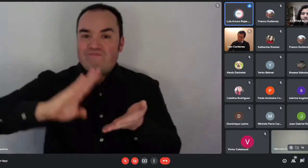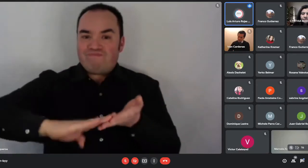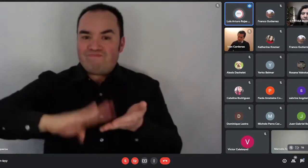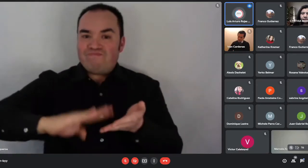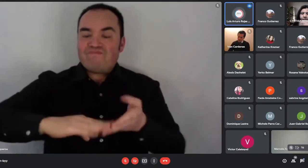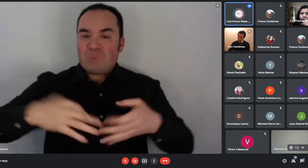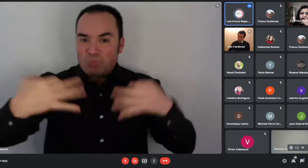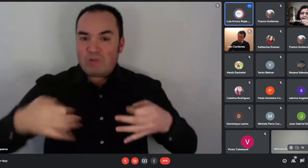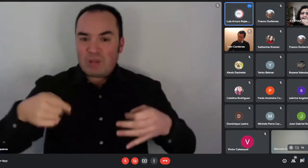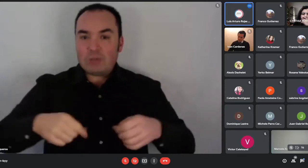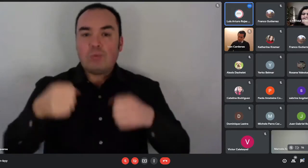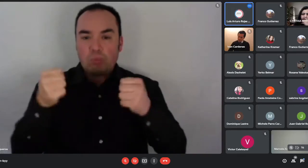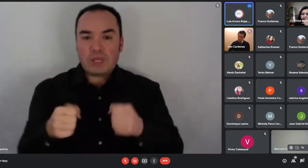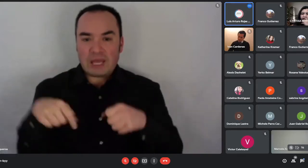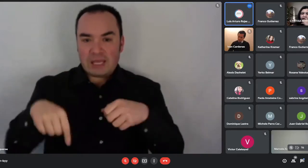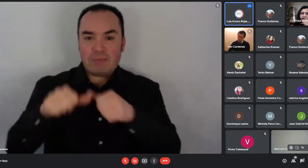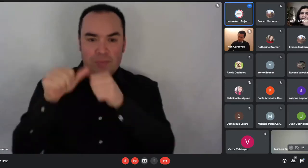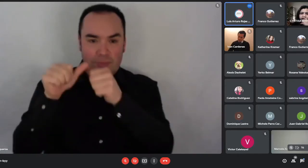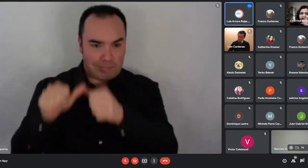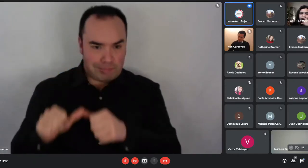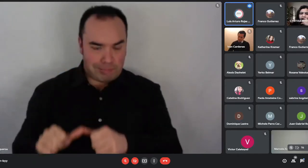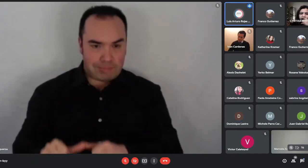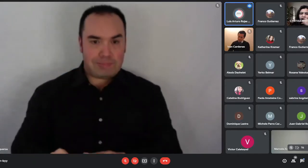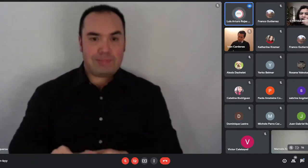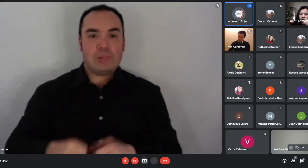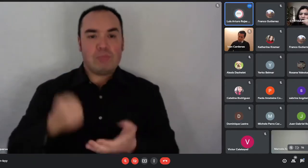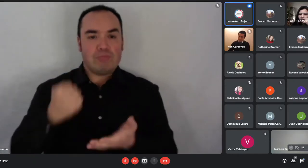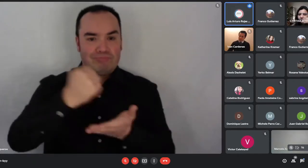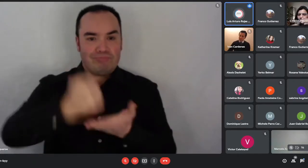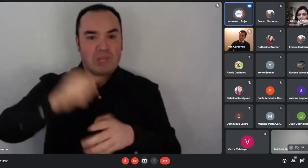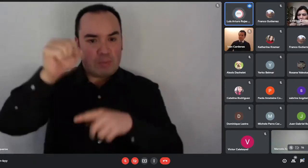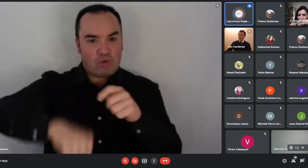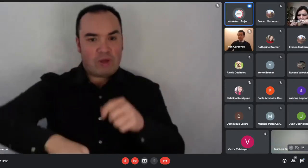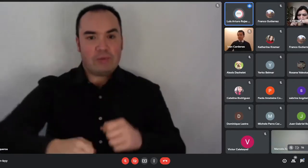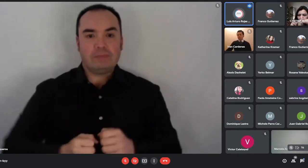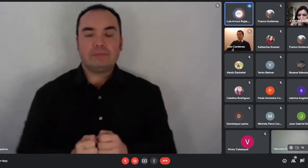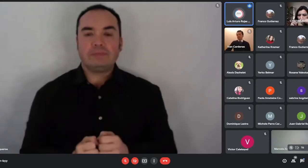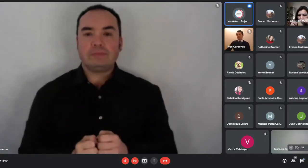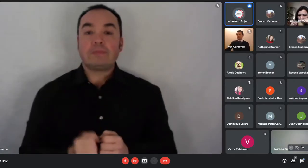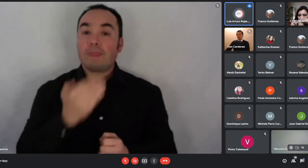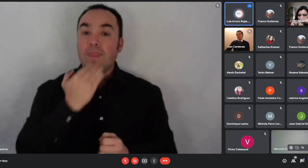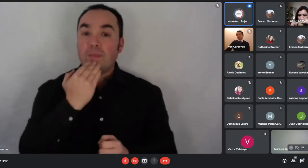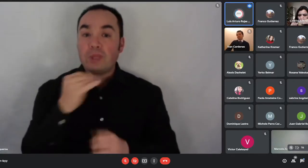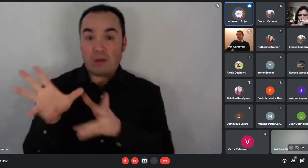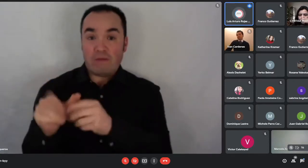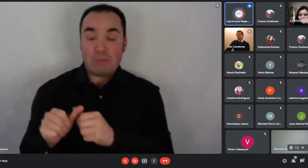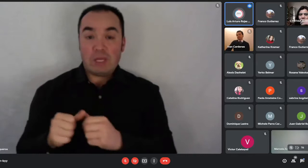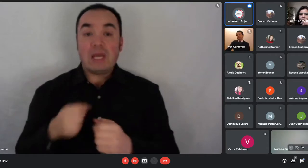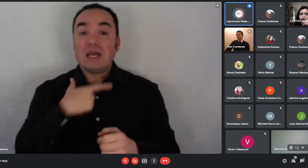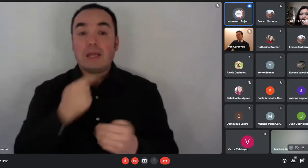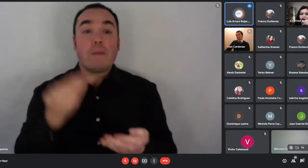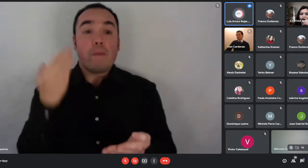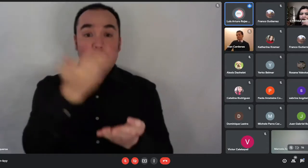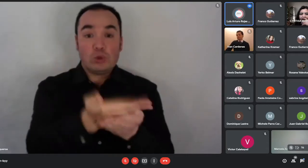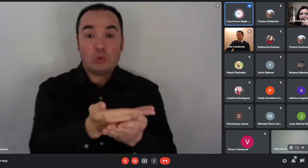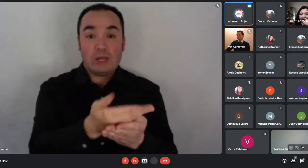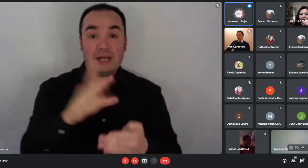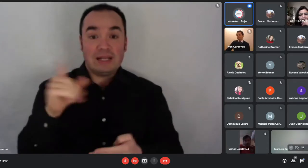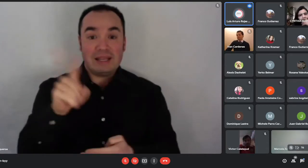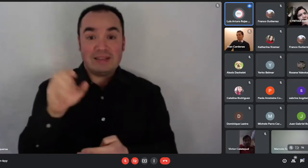También, cada familia que postula al 1301 debe realizar ciertas declaraciones por escrito. ¿Ya? Una es la declaración de grupo